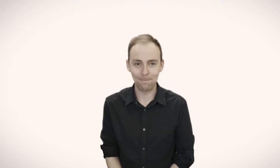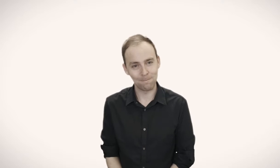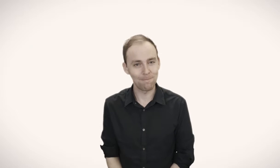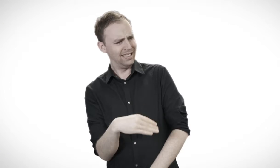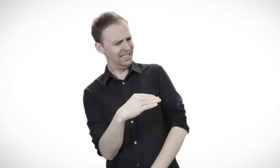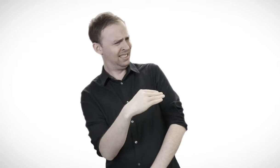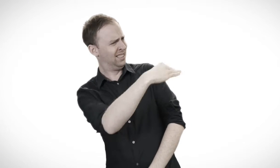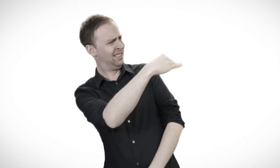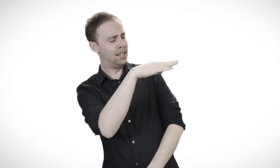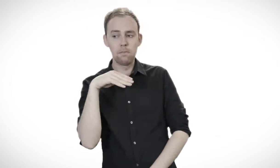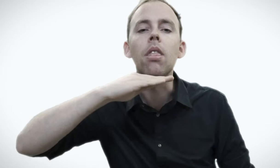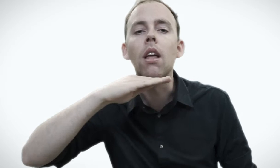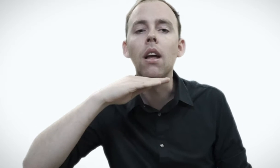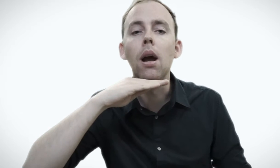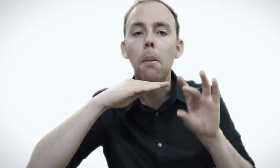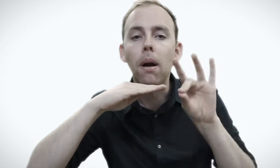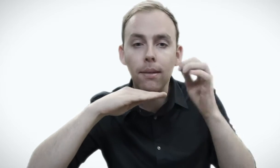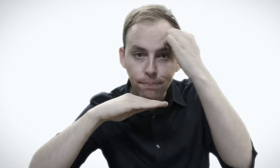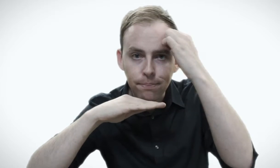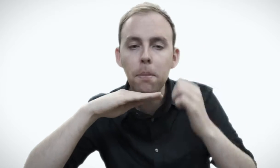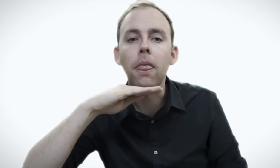da. Min hånd under lærerns hake. Husker du?